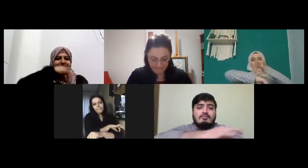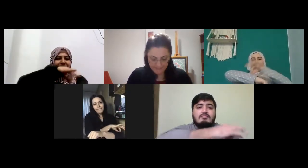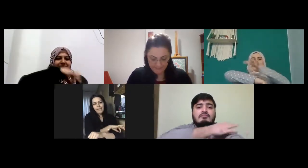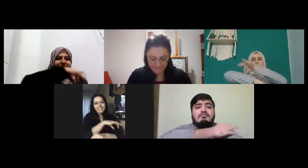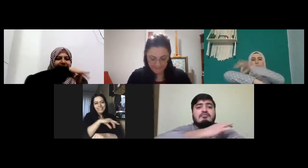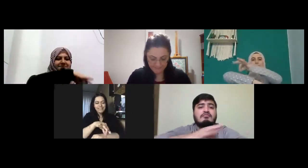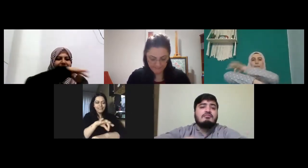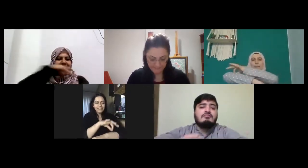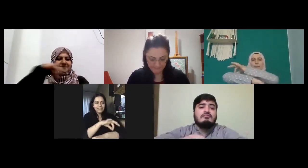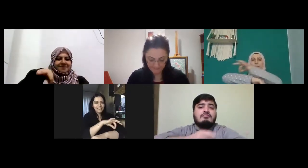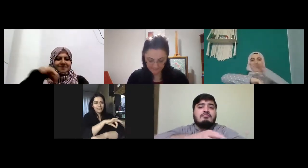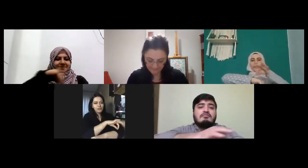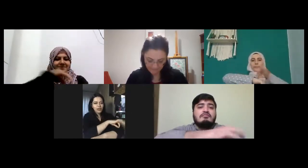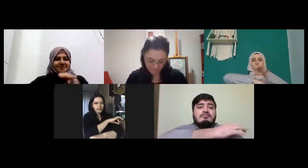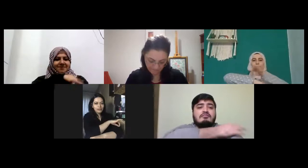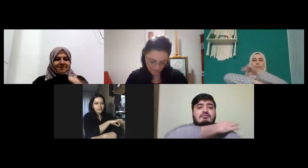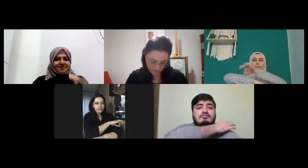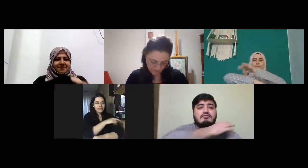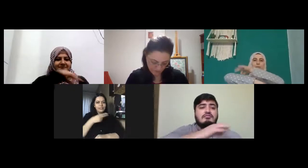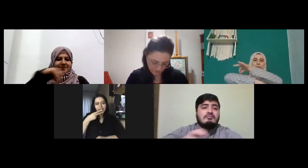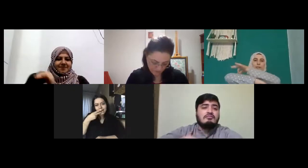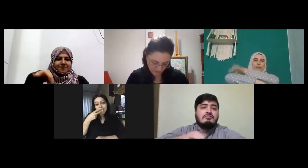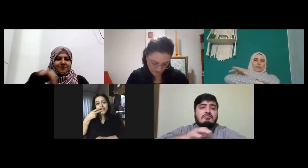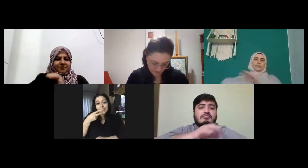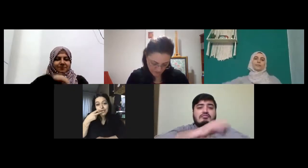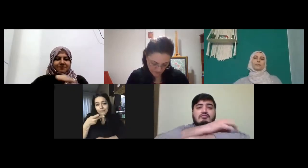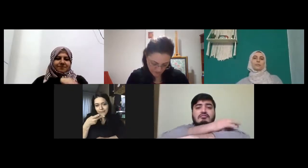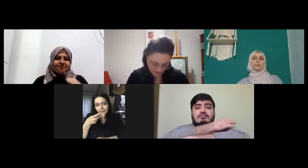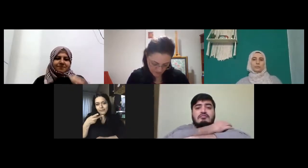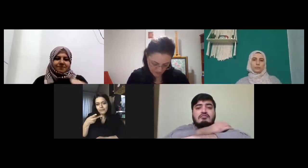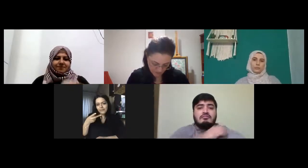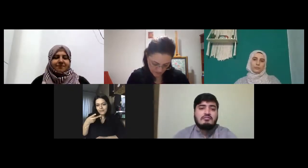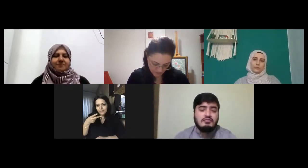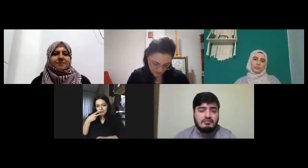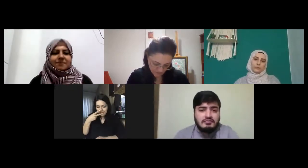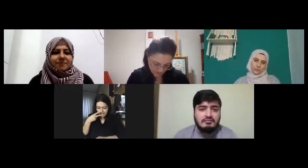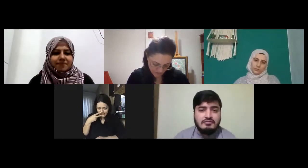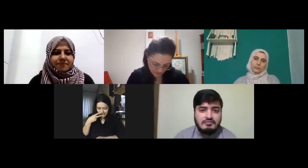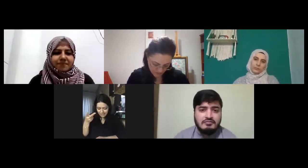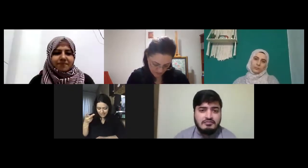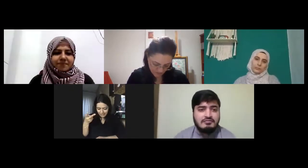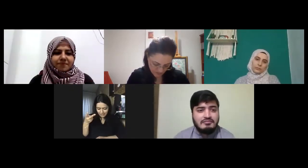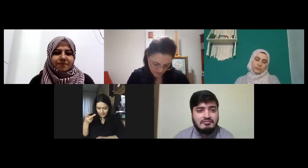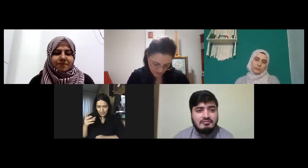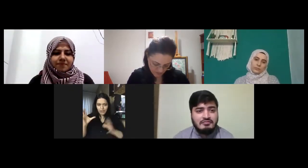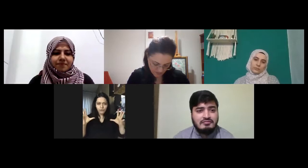dakikanın geriye gitmiş hali gibi sarı ya da sarı sarı bu